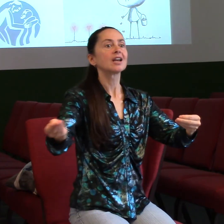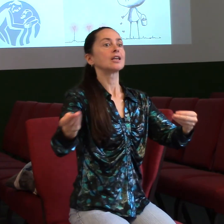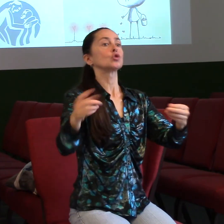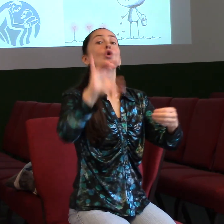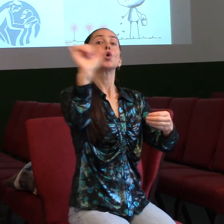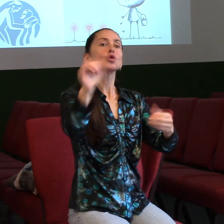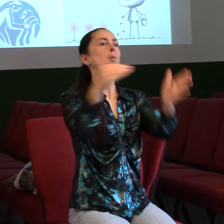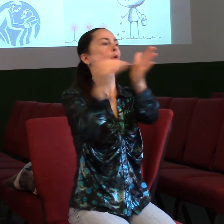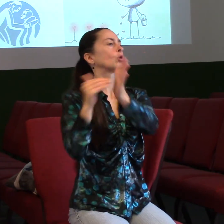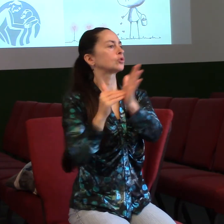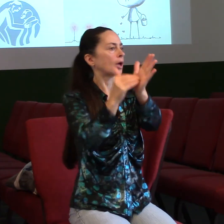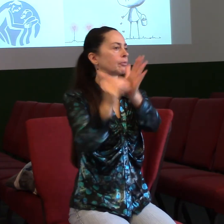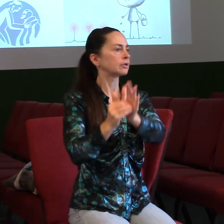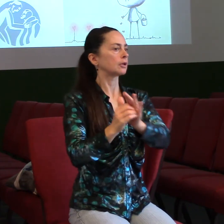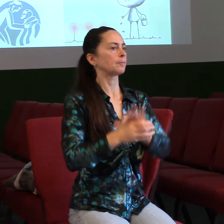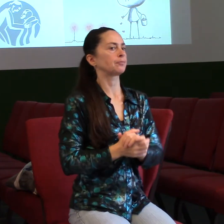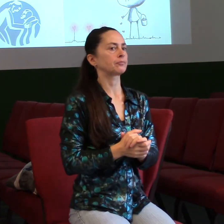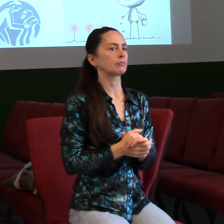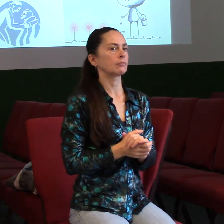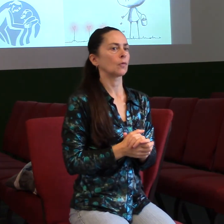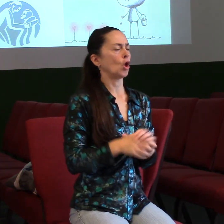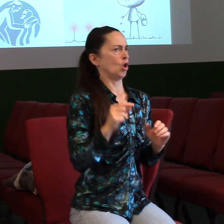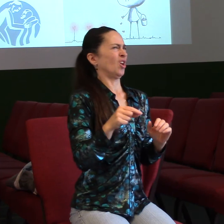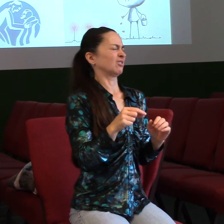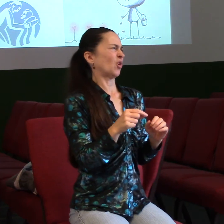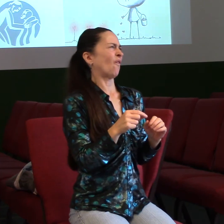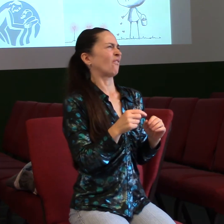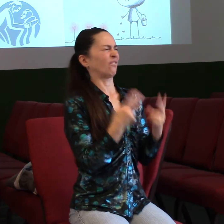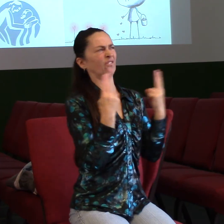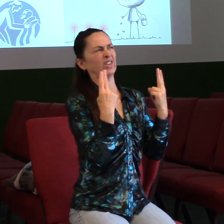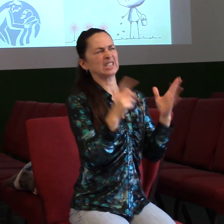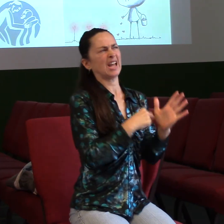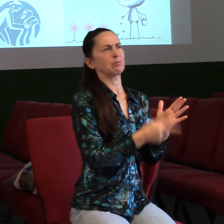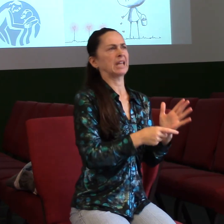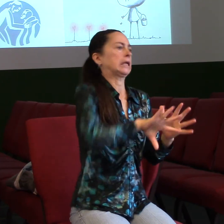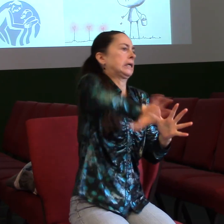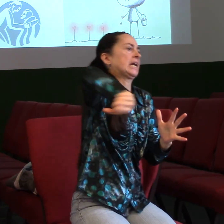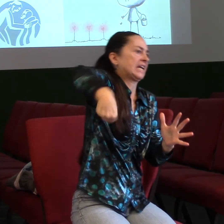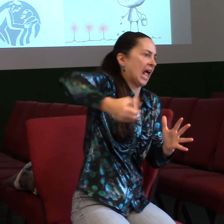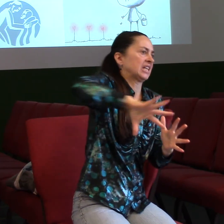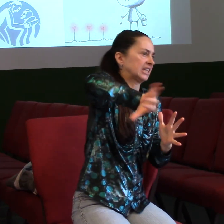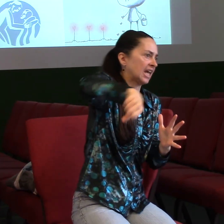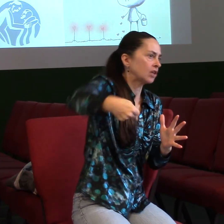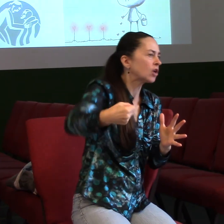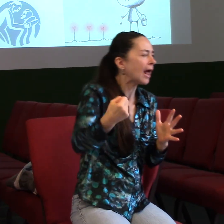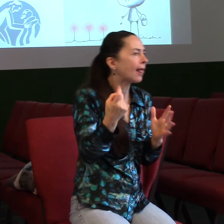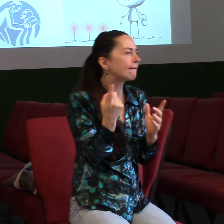Nechci mluvit o tom, že by tady někdo někoho okrádal, to si myslím, že se neděje. Ale je tady strašně hezky pojmerované to, že to, co